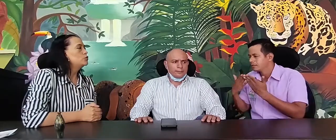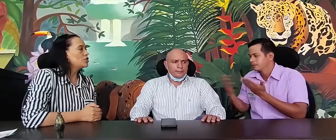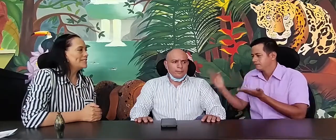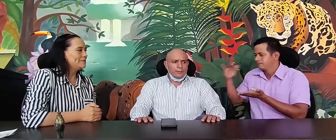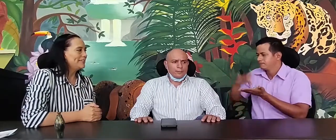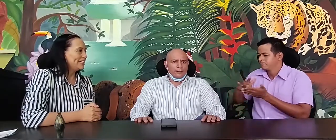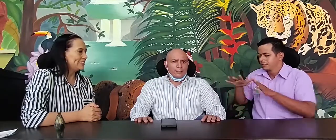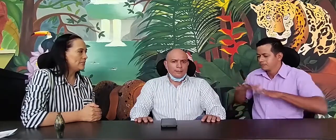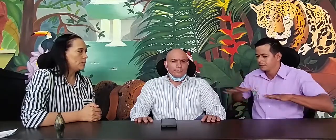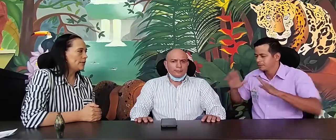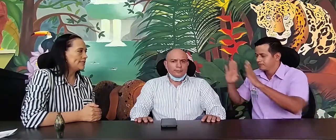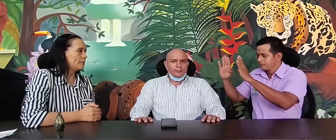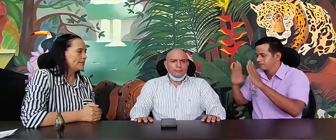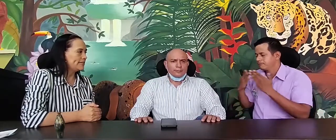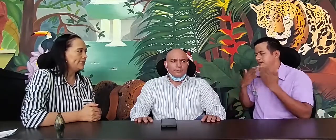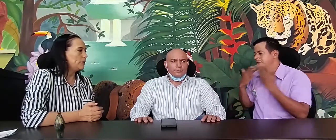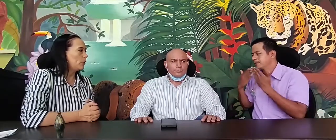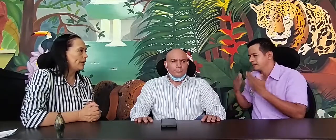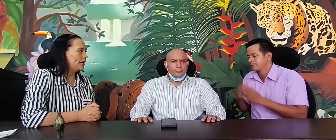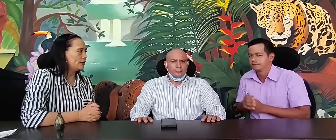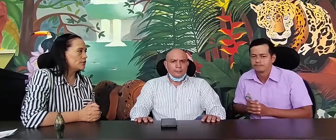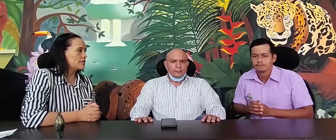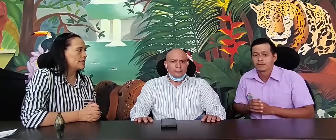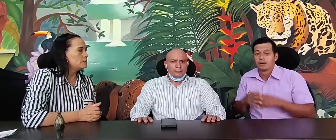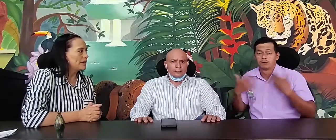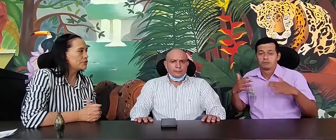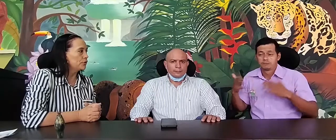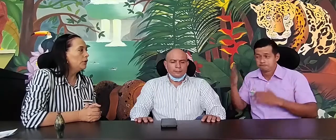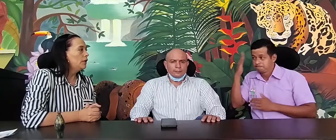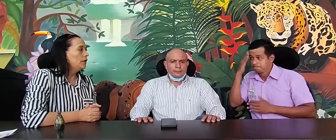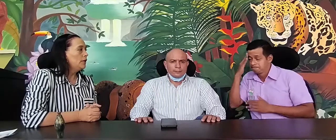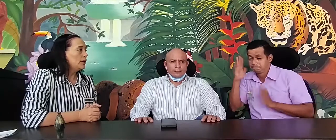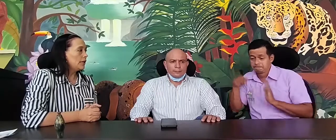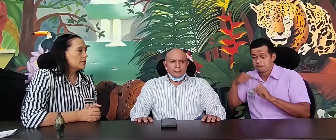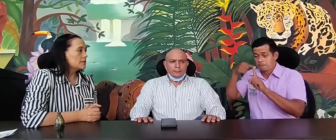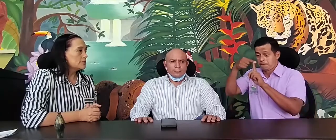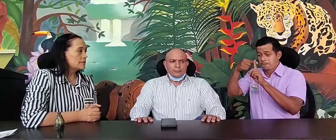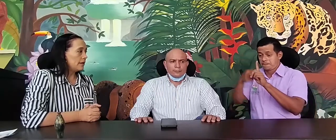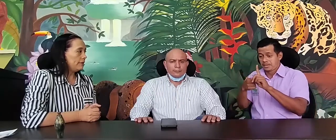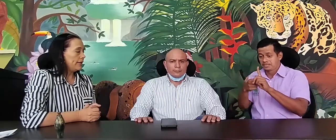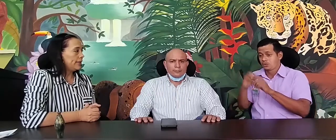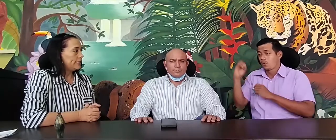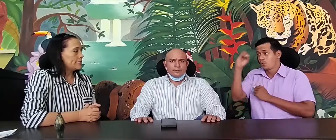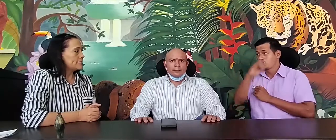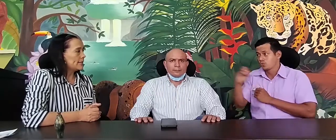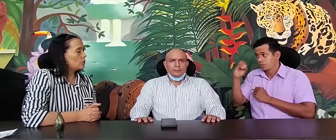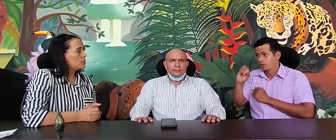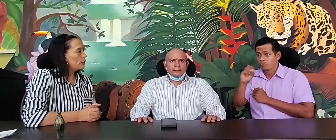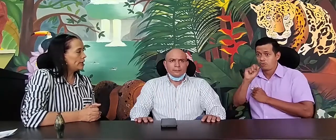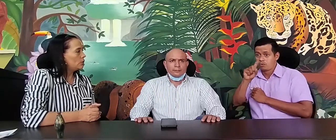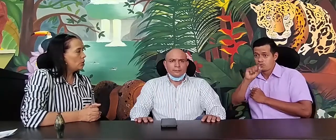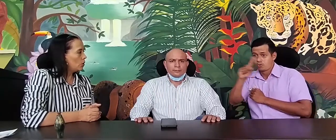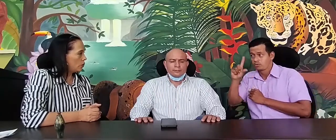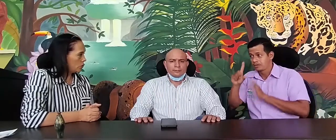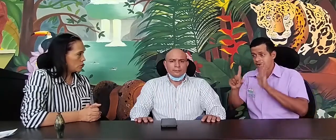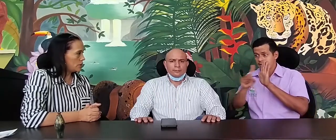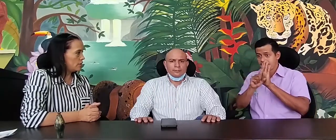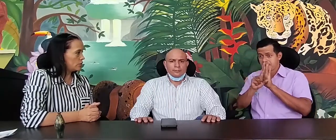Muchísimas gracias por estar presente, por lo menos mucho este espacio. ¿Sabe qué se está comenzando hoy, no sé, de